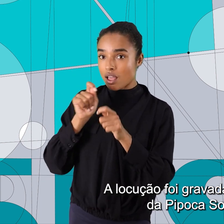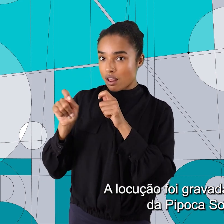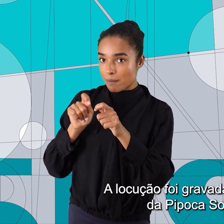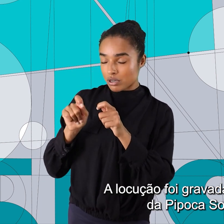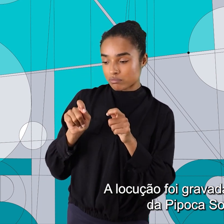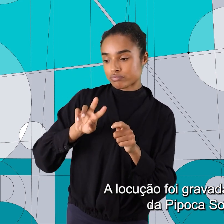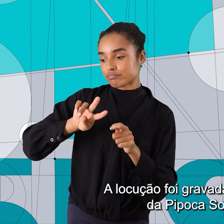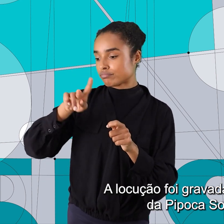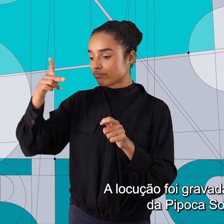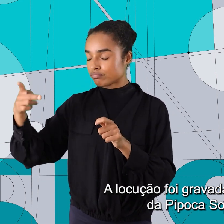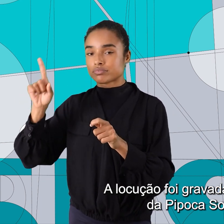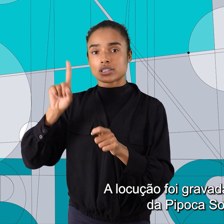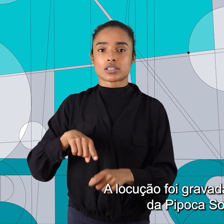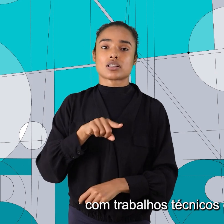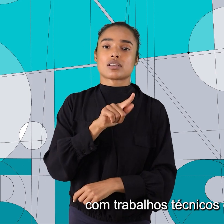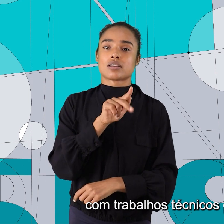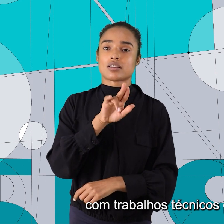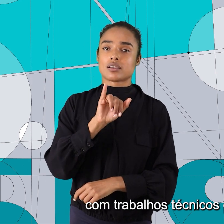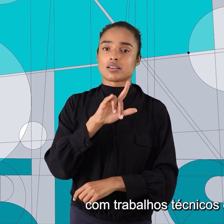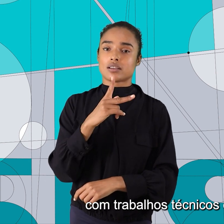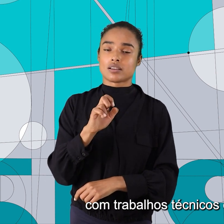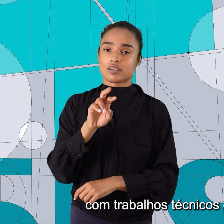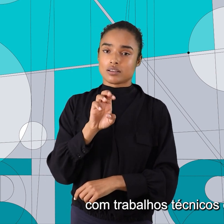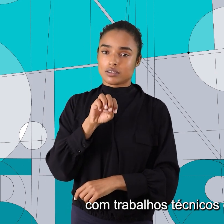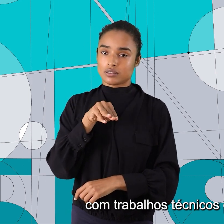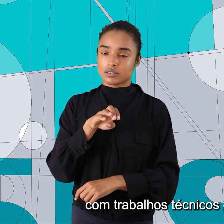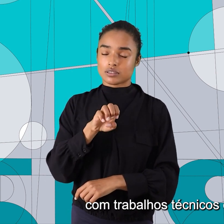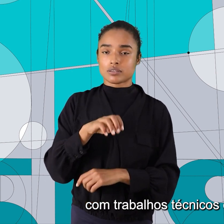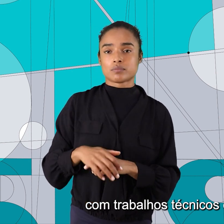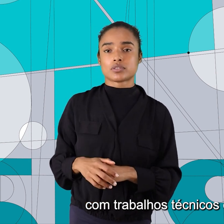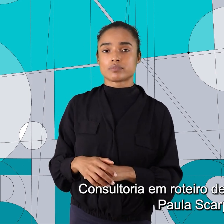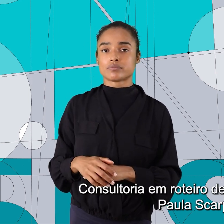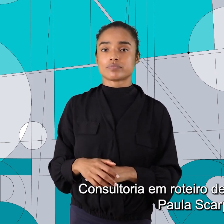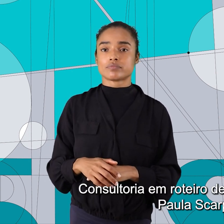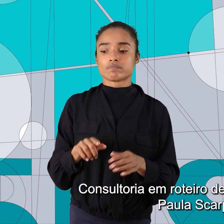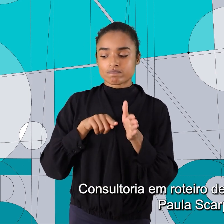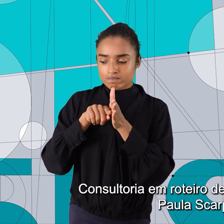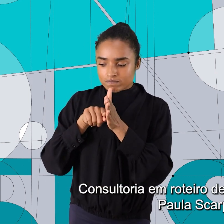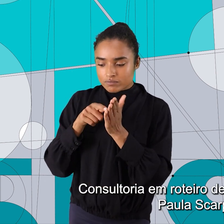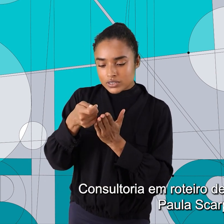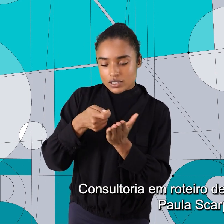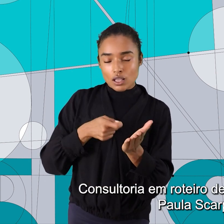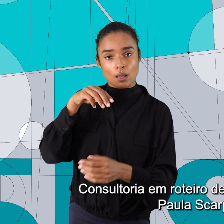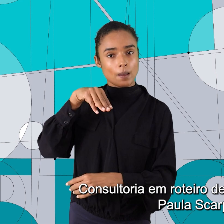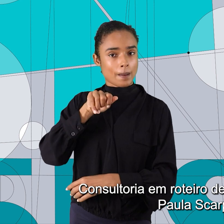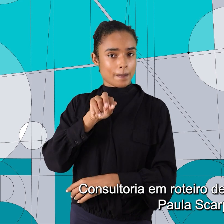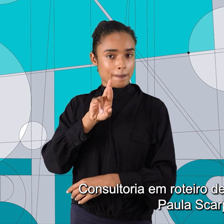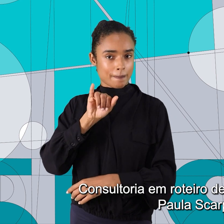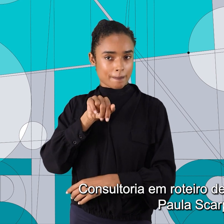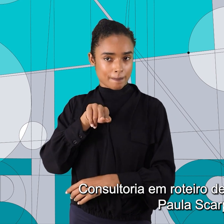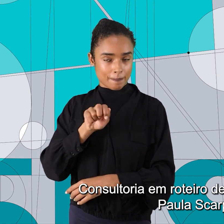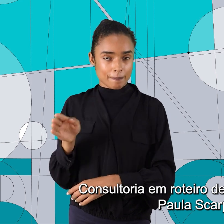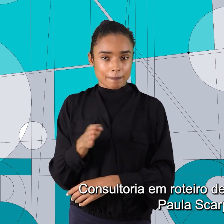locução foi gravada no estúdio da Pipoca Sound com trabalhos técnicos do João Muniz. Consultoria em Roteiro de Mariana